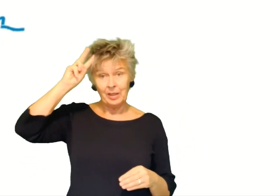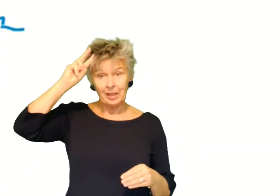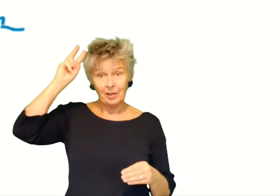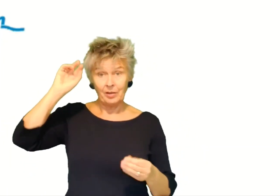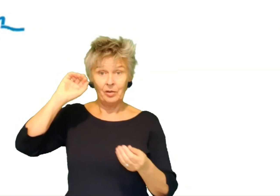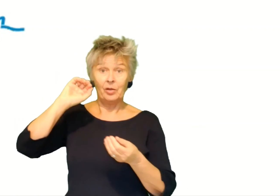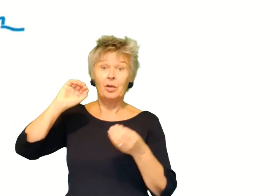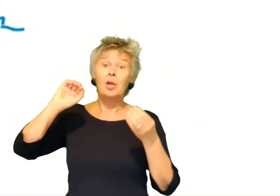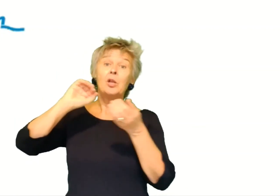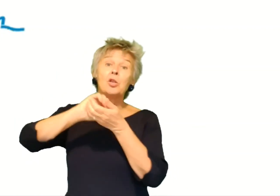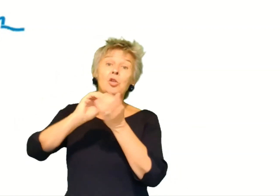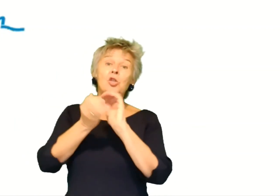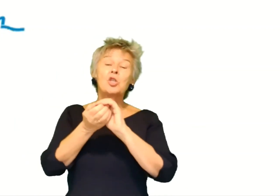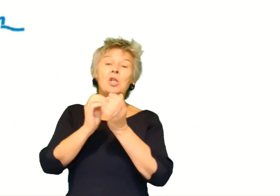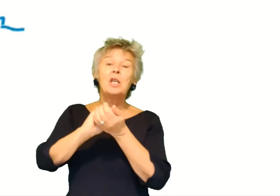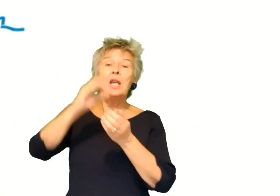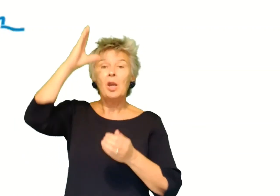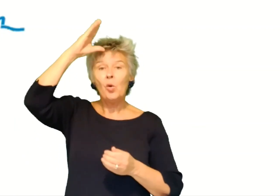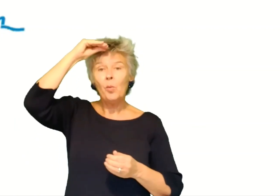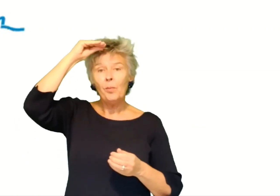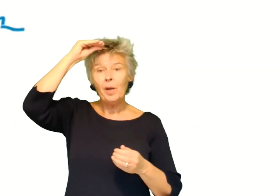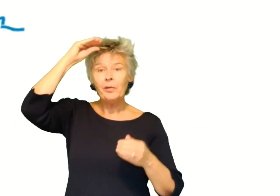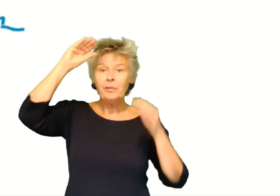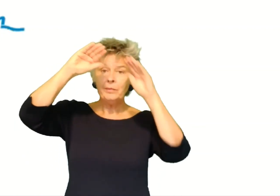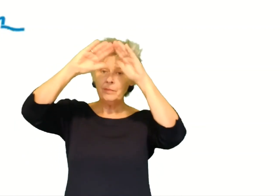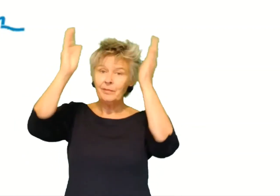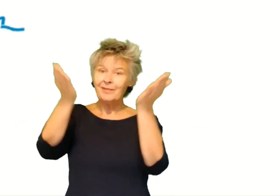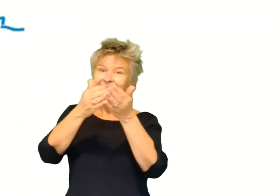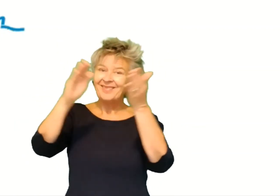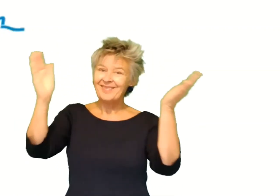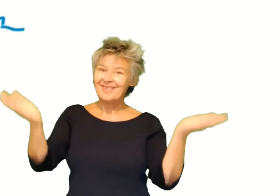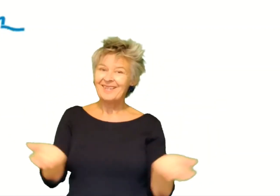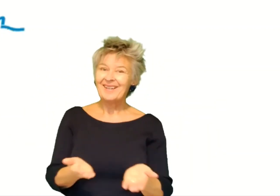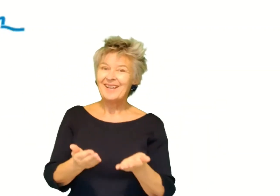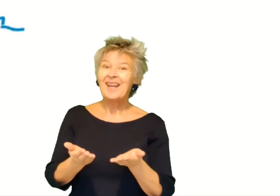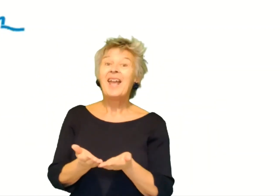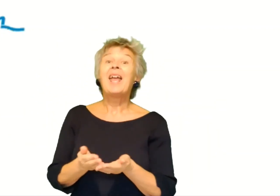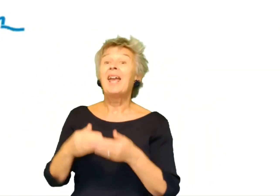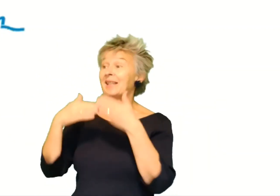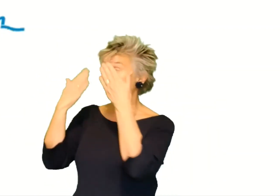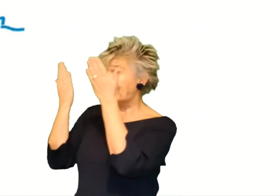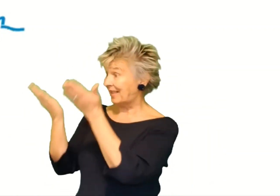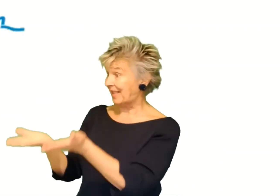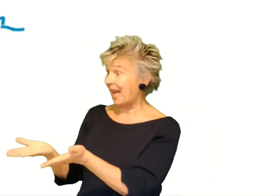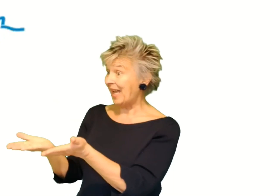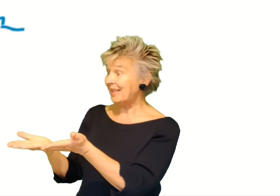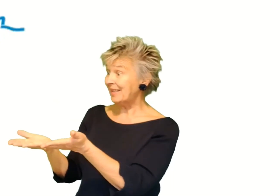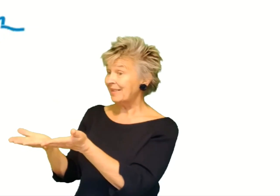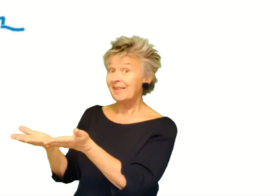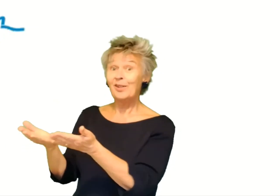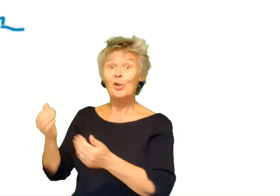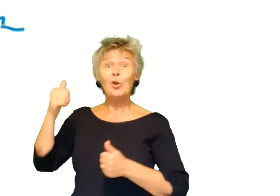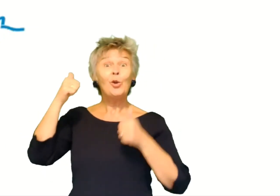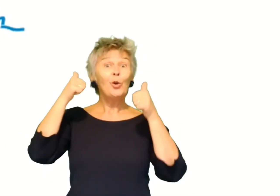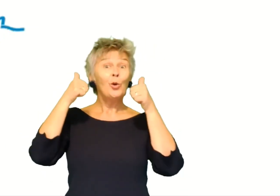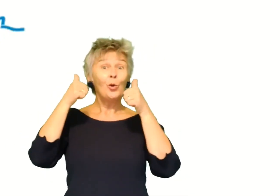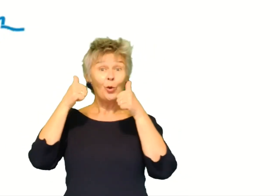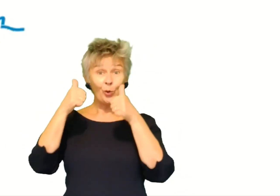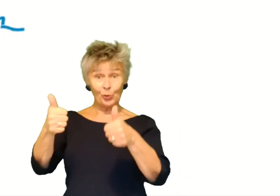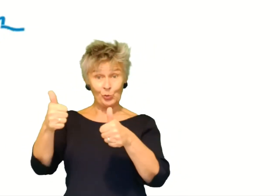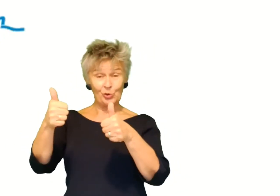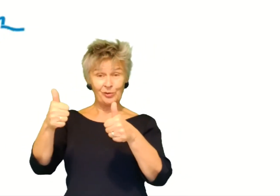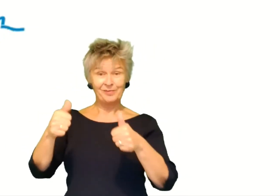meneer, de sneeuwman. Het staat je